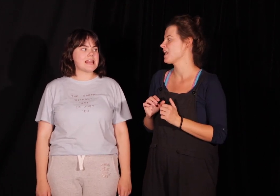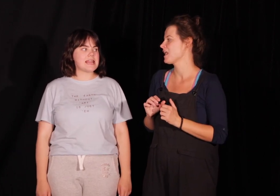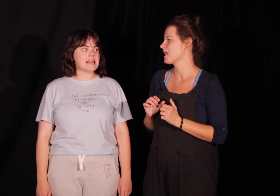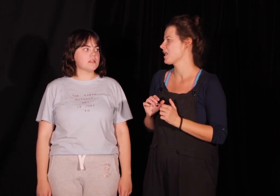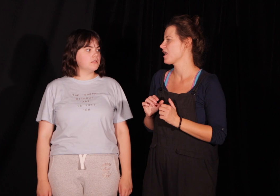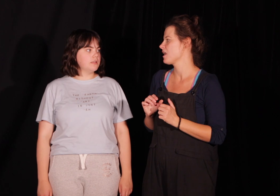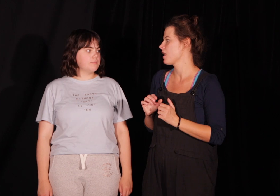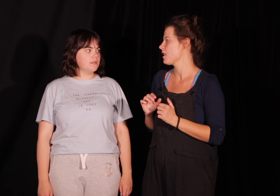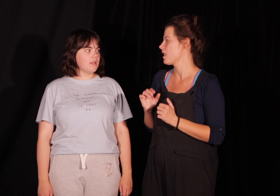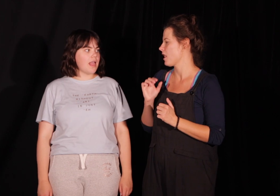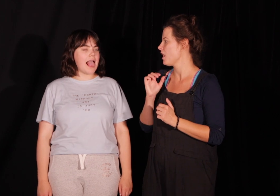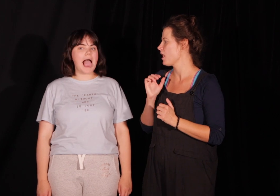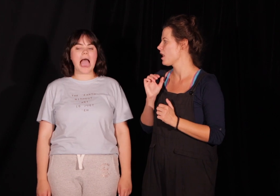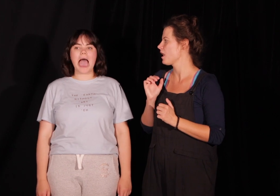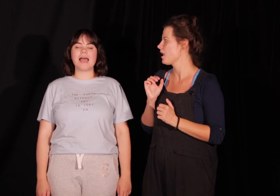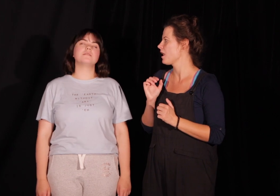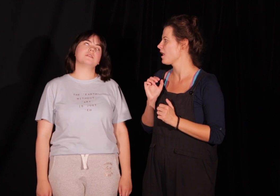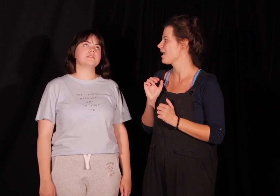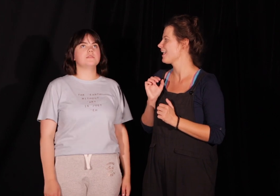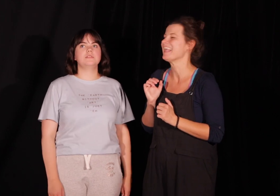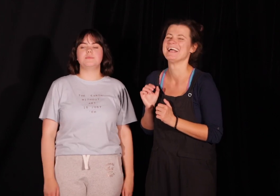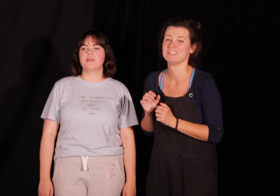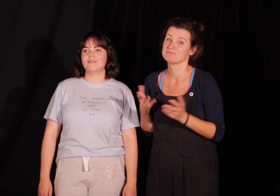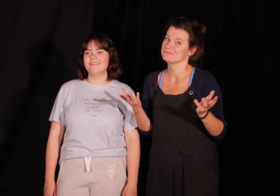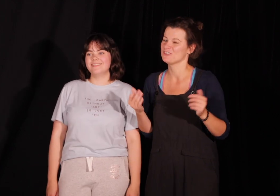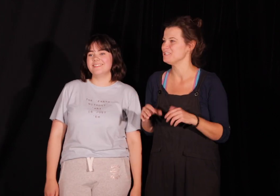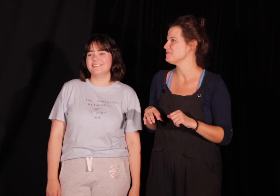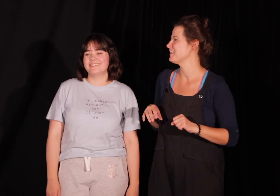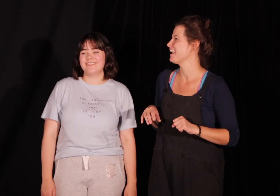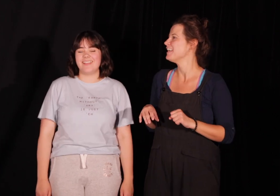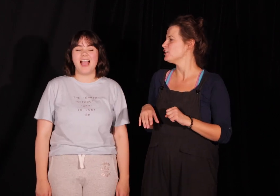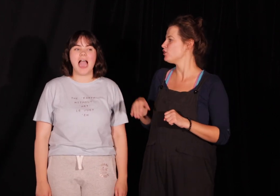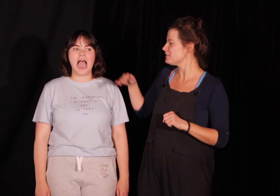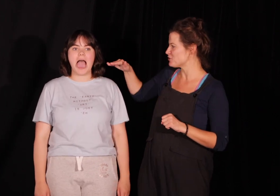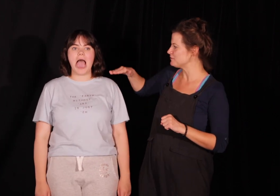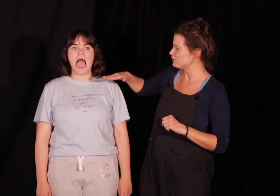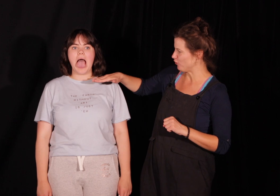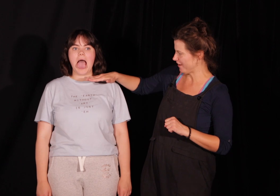Dolnymi? Mhm. Mhm. A no tak, za dolnymi. Dolnymi. Dolne są na dole.